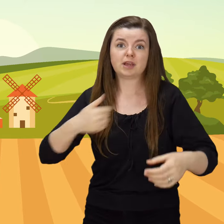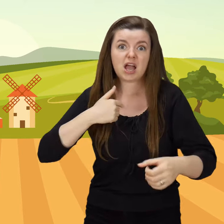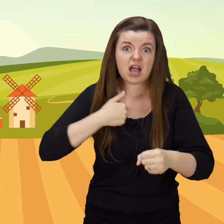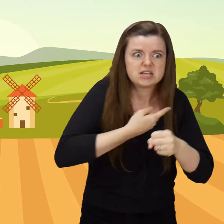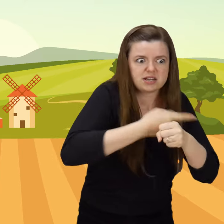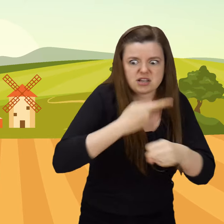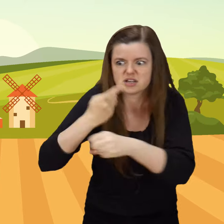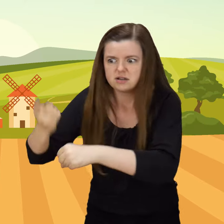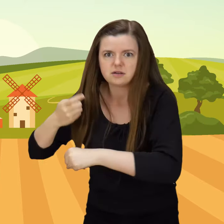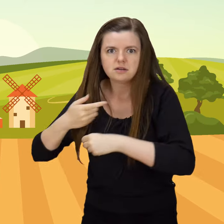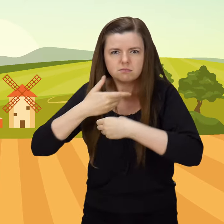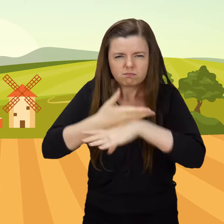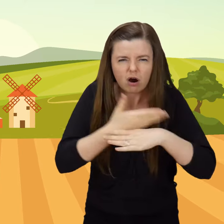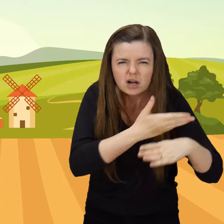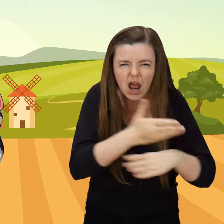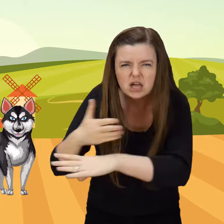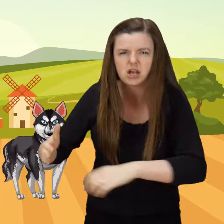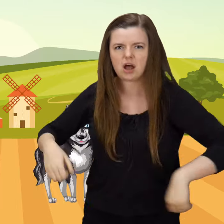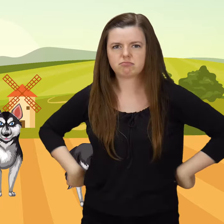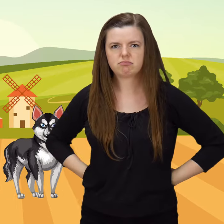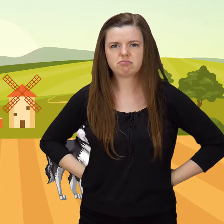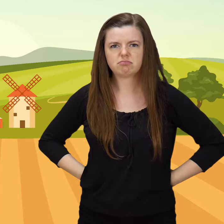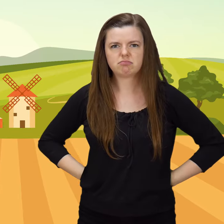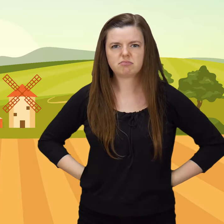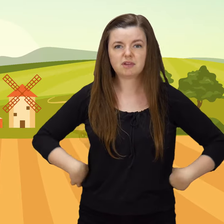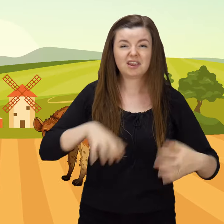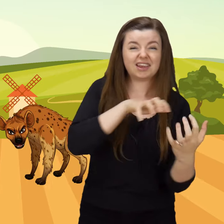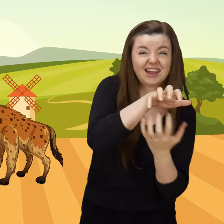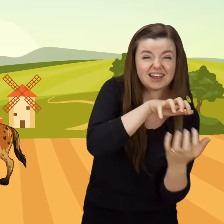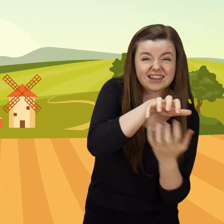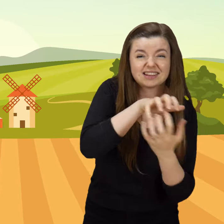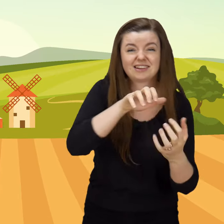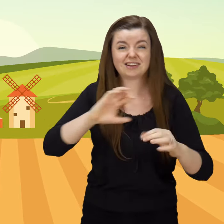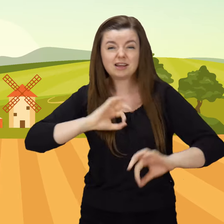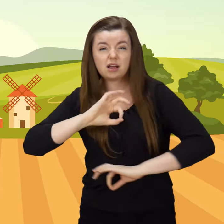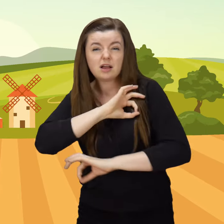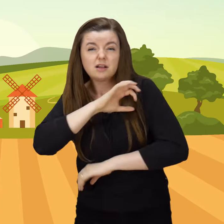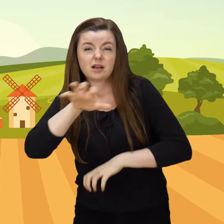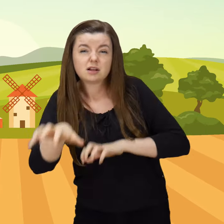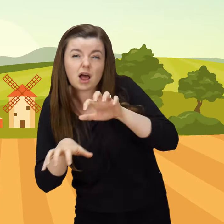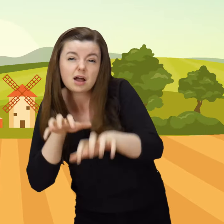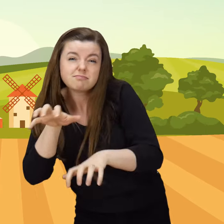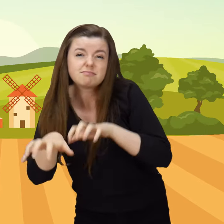pozabijam i pokraję. Te hieny, te